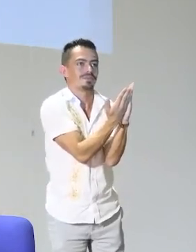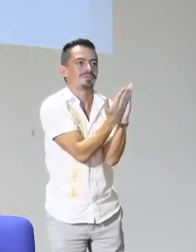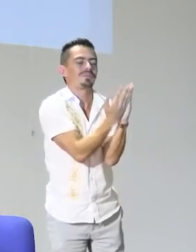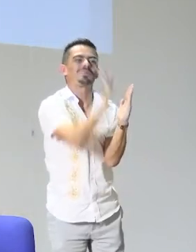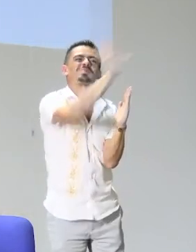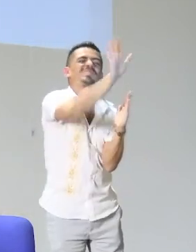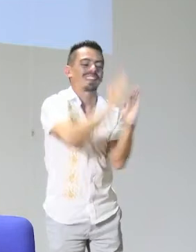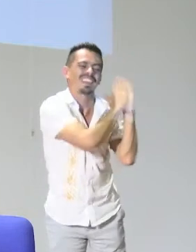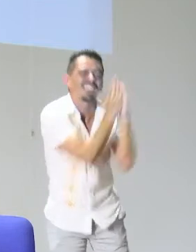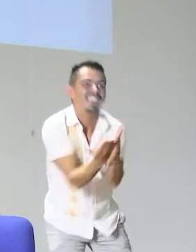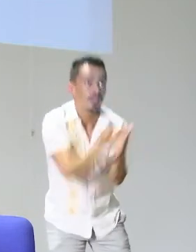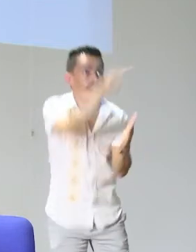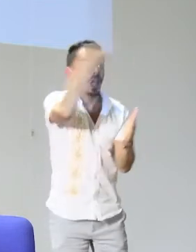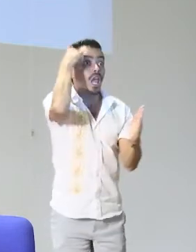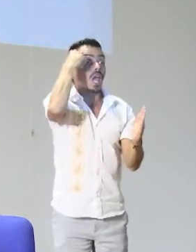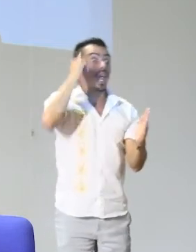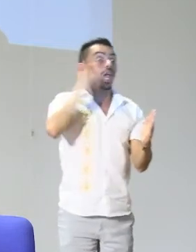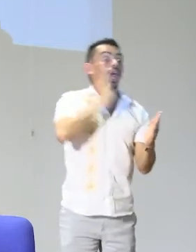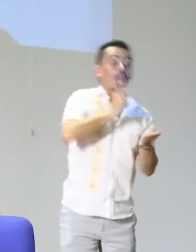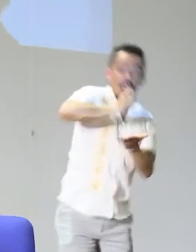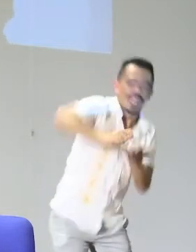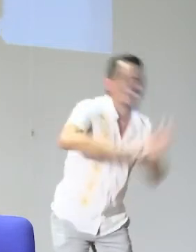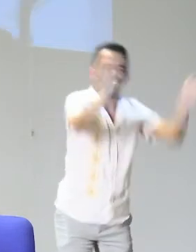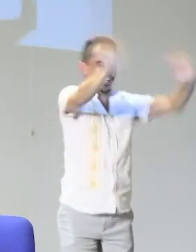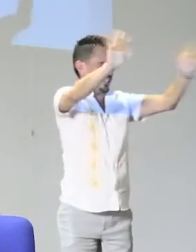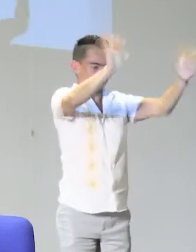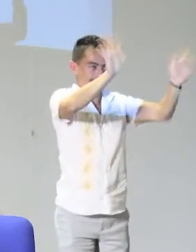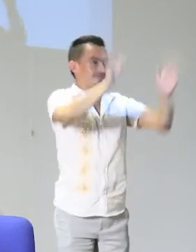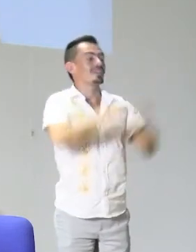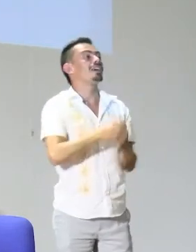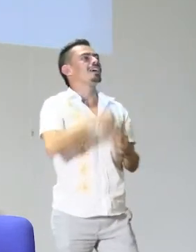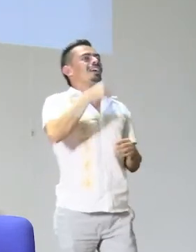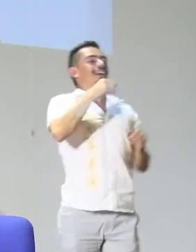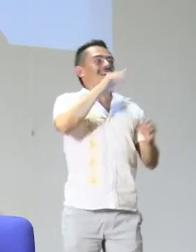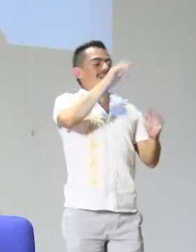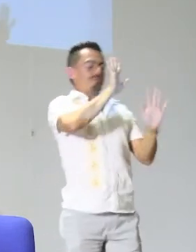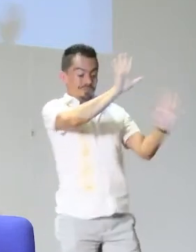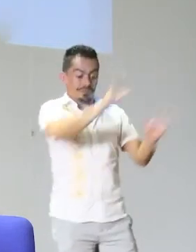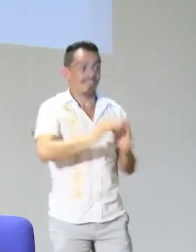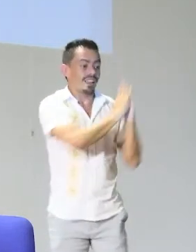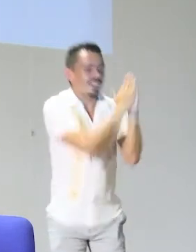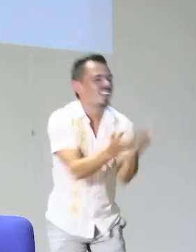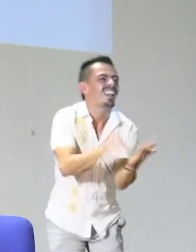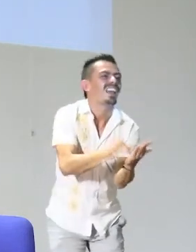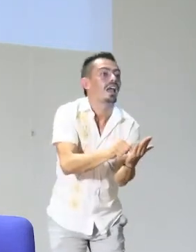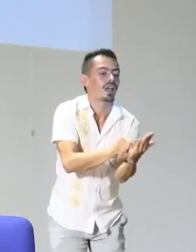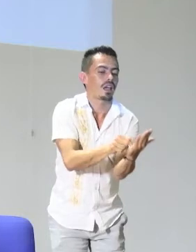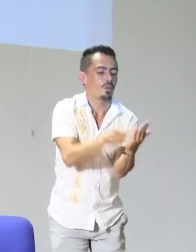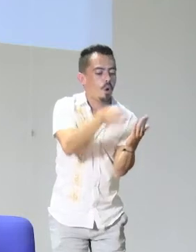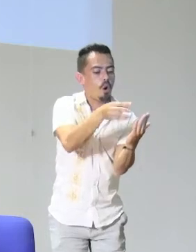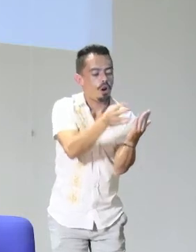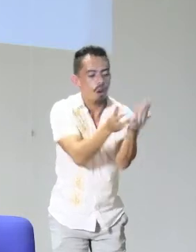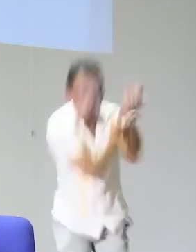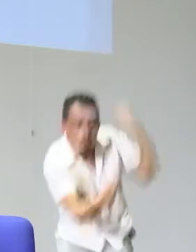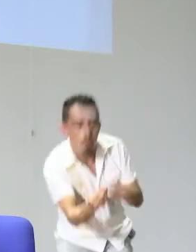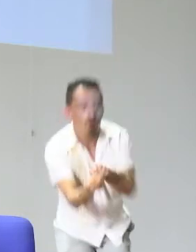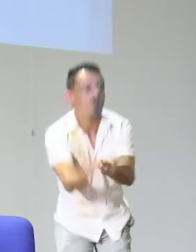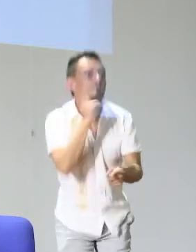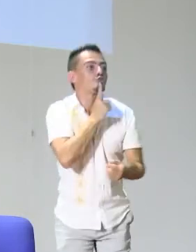Y para esto, cuando estamos reflexionando sobre cómo enseñar la gramática, cómo hacer todo esto, estamos hablando de la literatura. Perdóname,